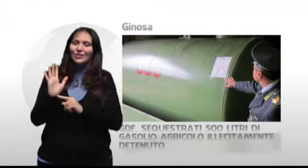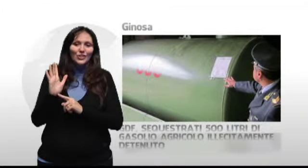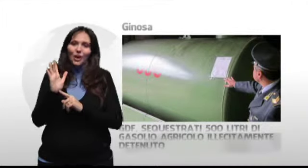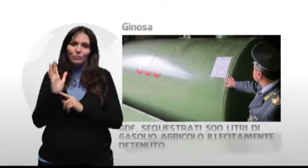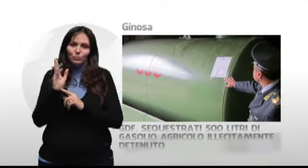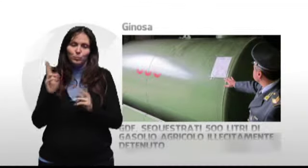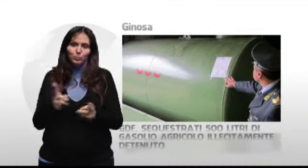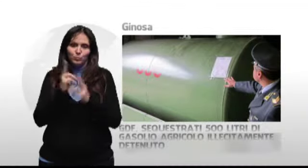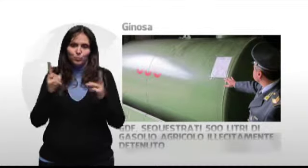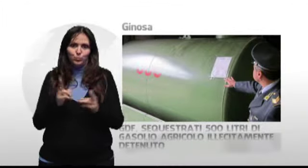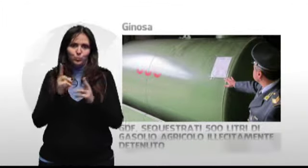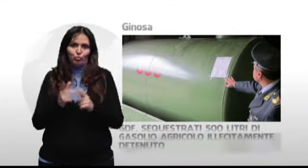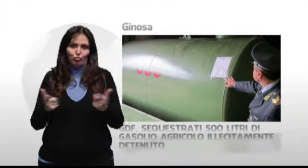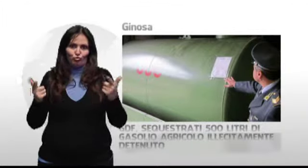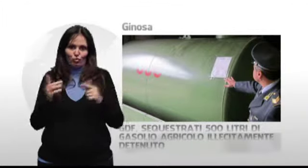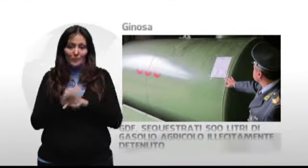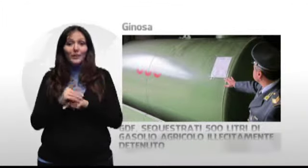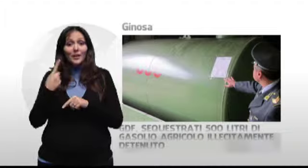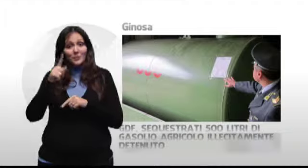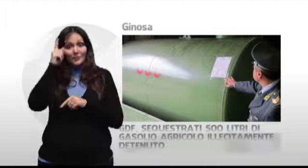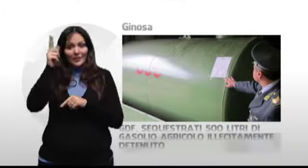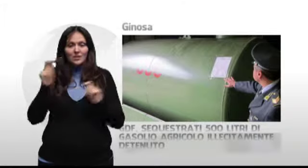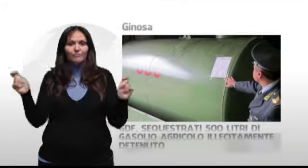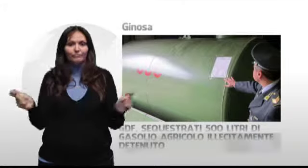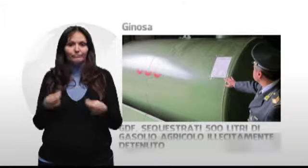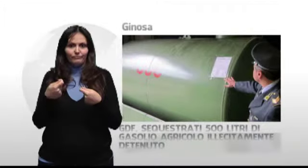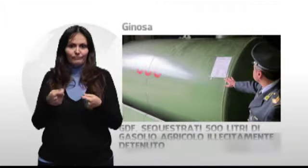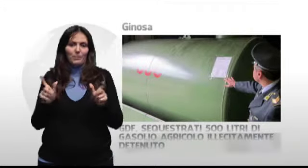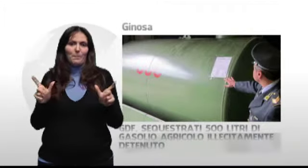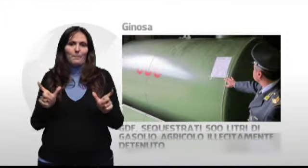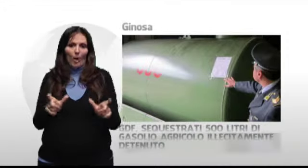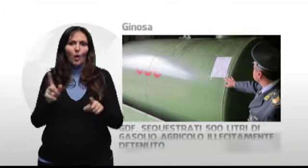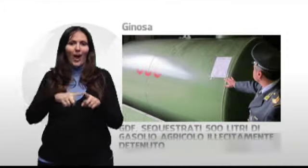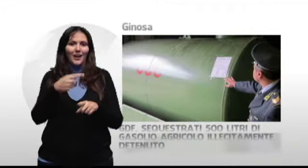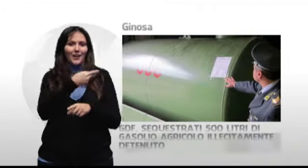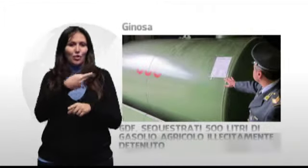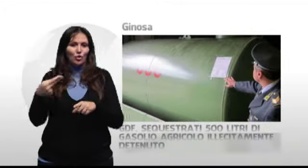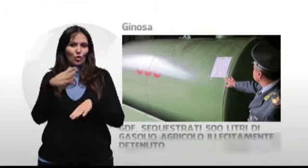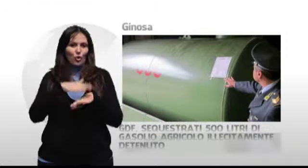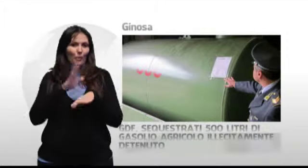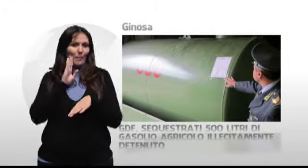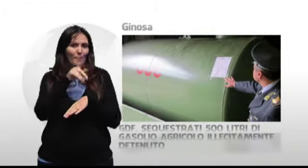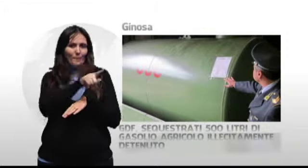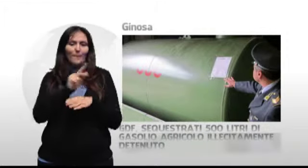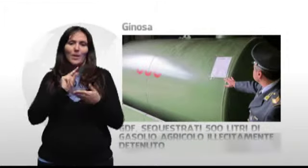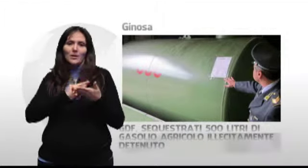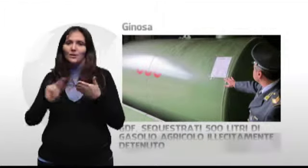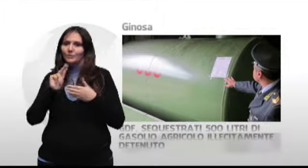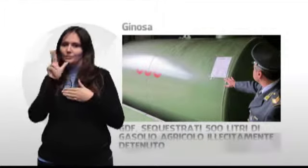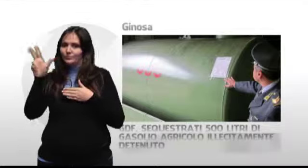Le fiamme gialle, oltre ad apporre i sigilli all'impianto e segnalare l'imprenditore all'autorità giudiziaria competente hanno accertato che quest